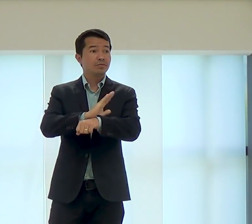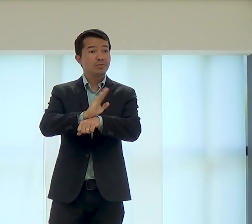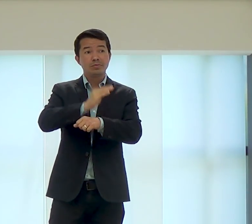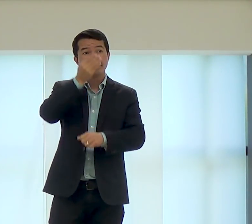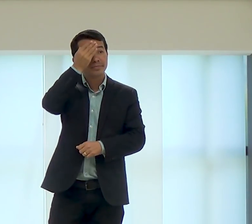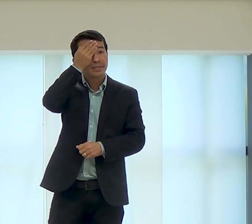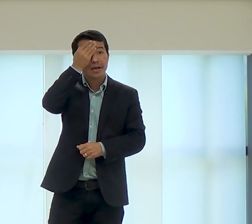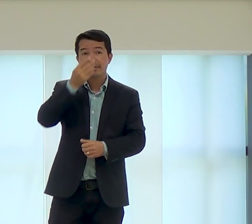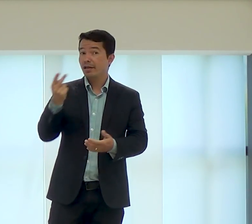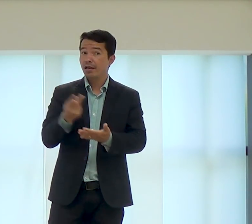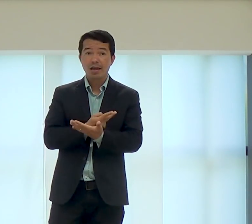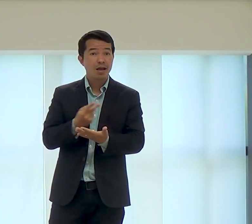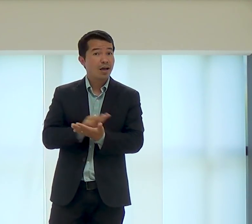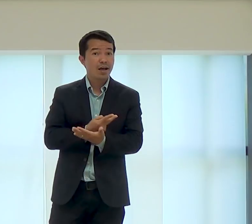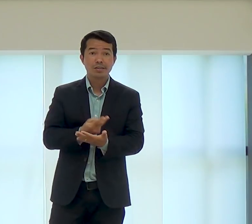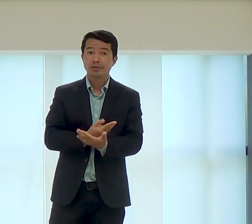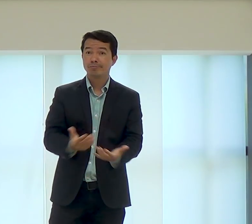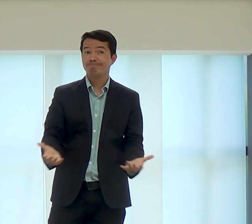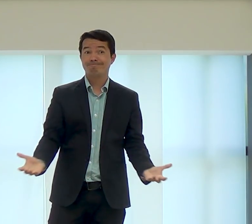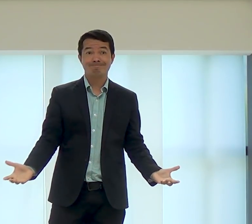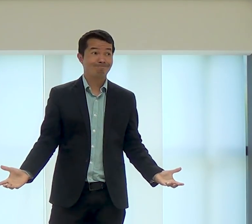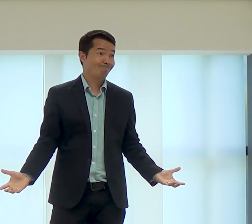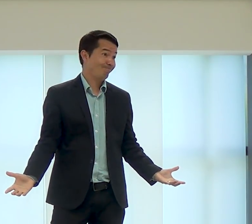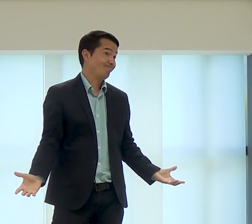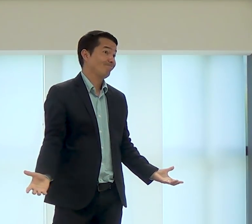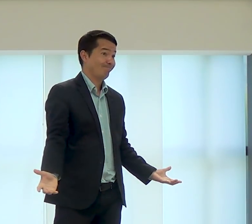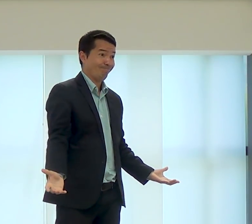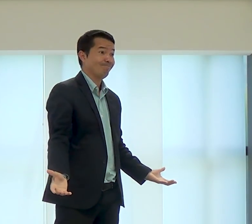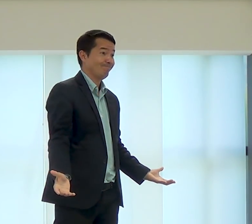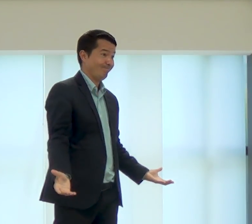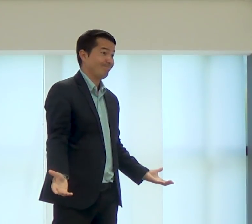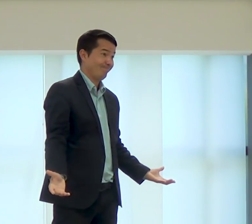podemos assistir filmes piratas. Isso é errado.